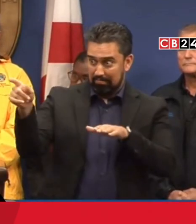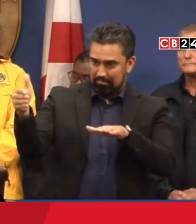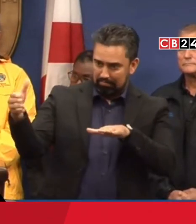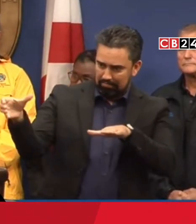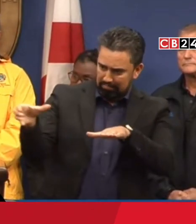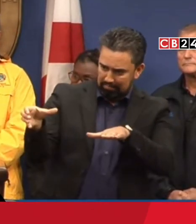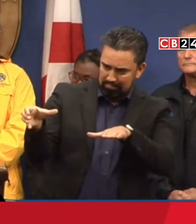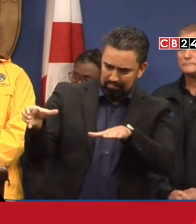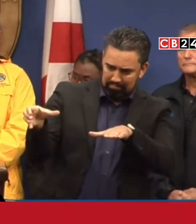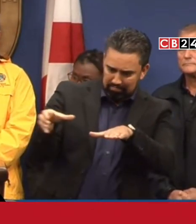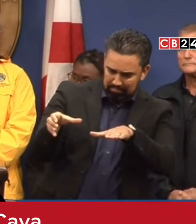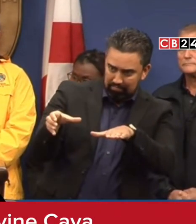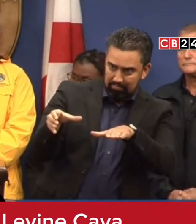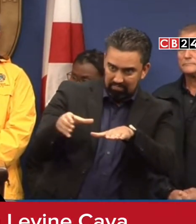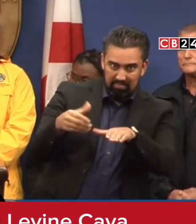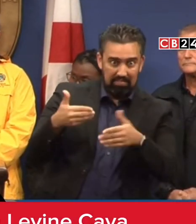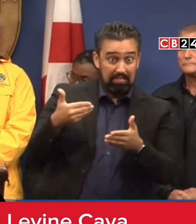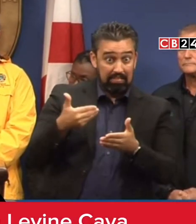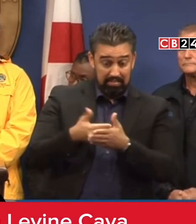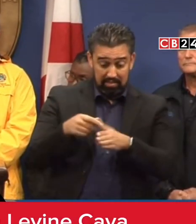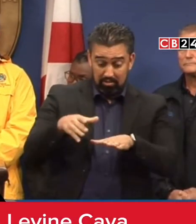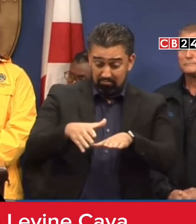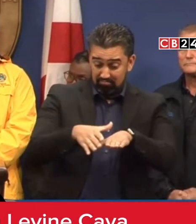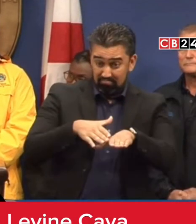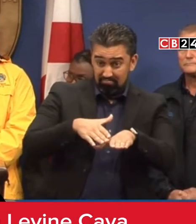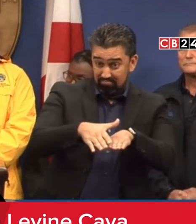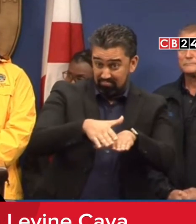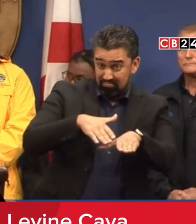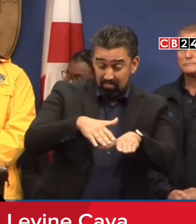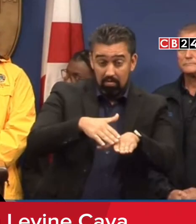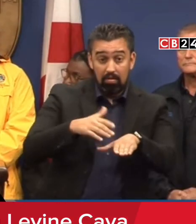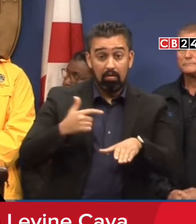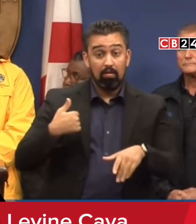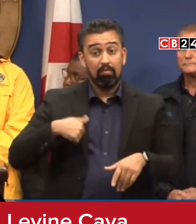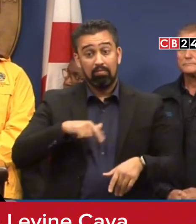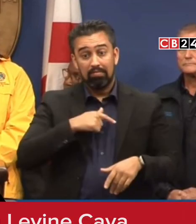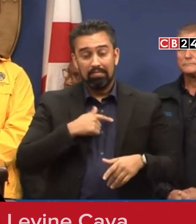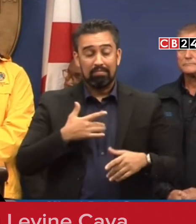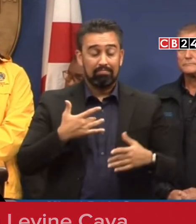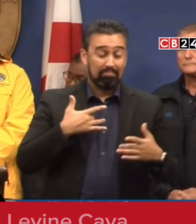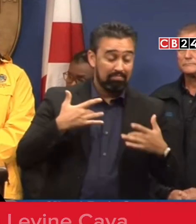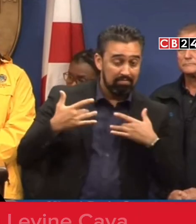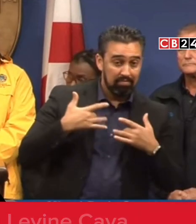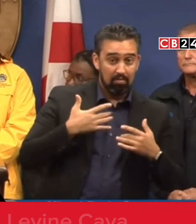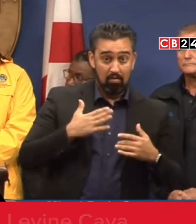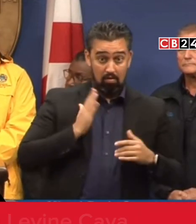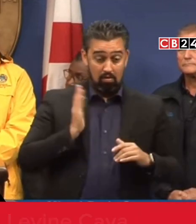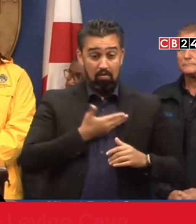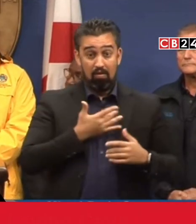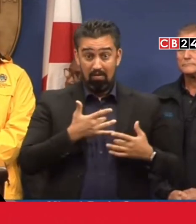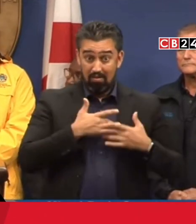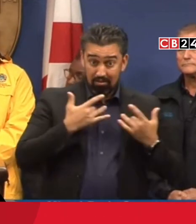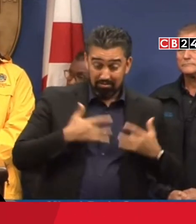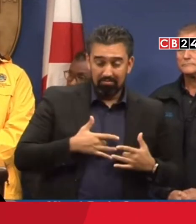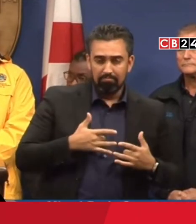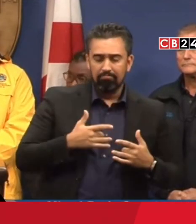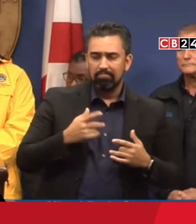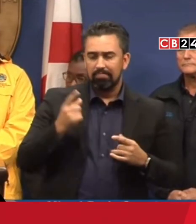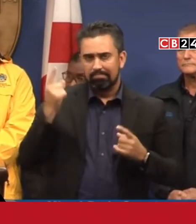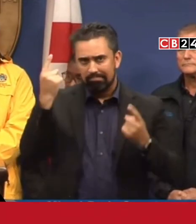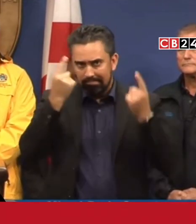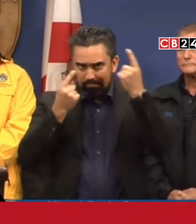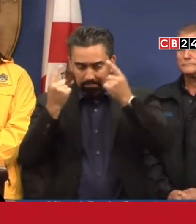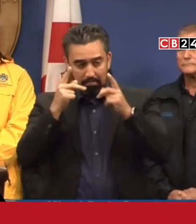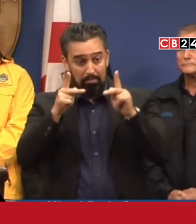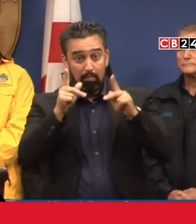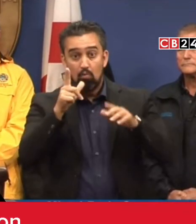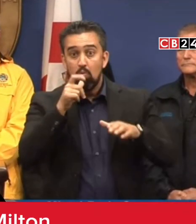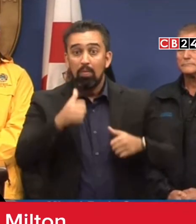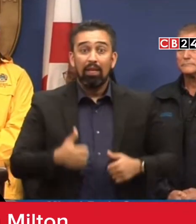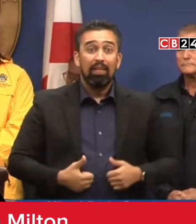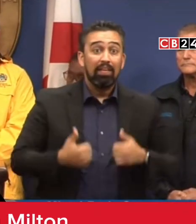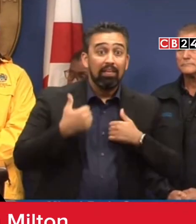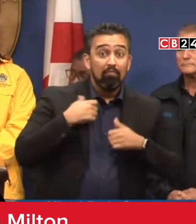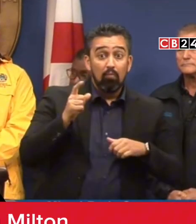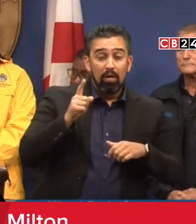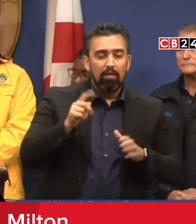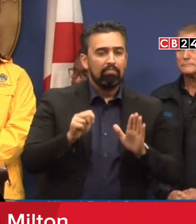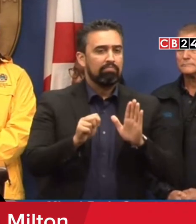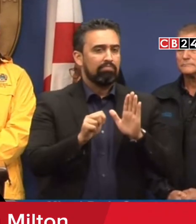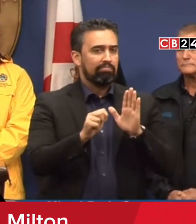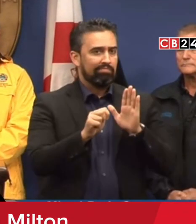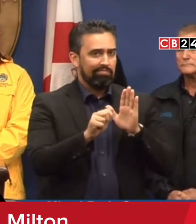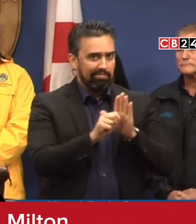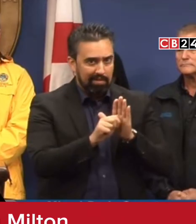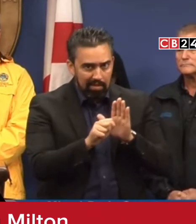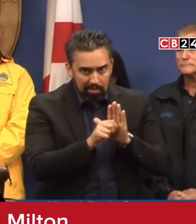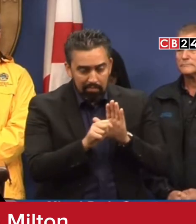costa oeste. Nuestros corazones y mentes están con nuestros vecinos en el área de Tampa y